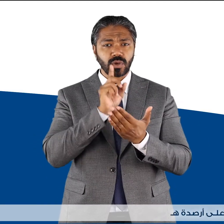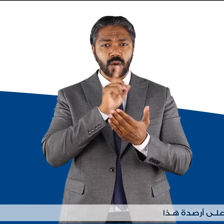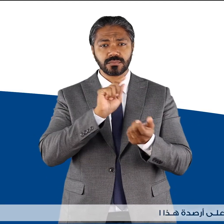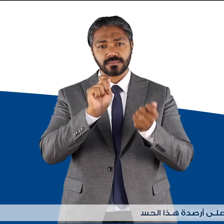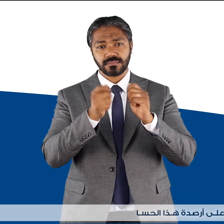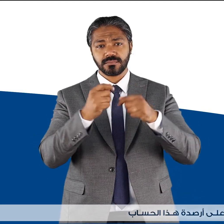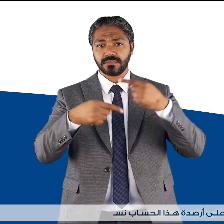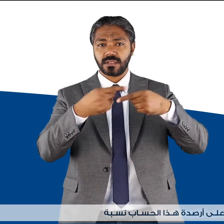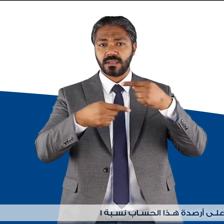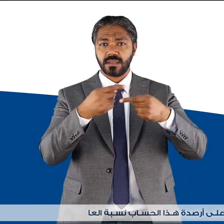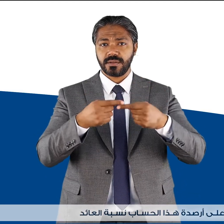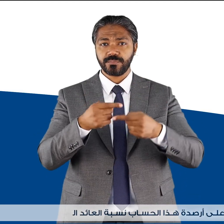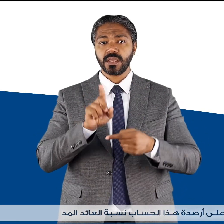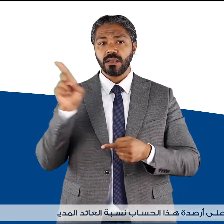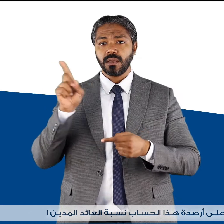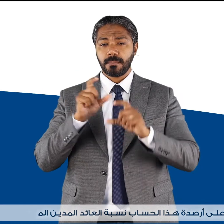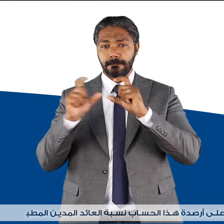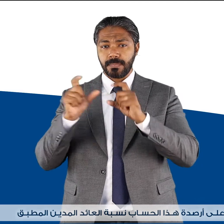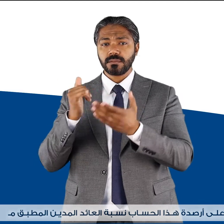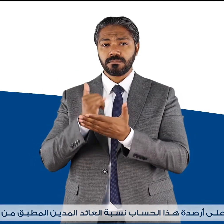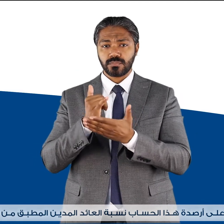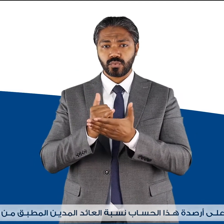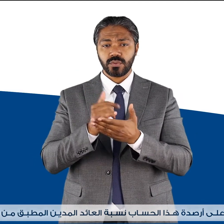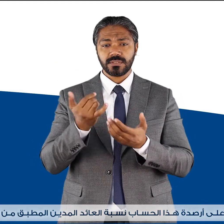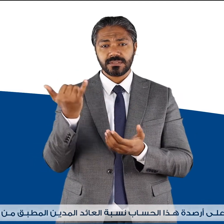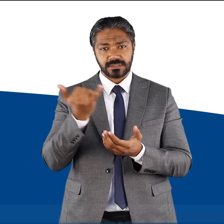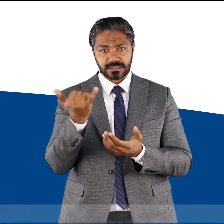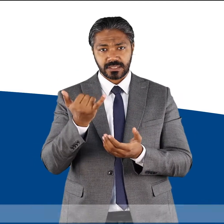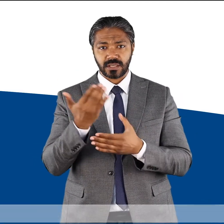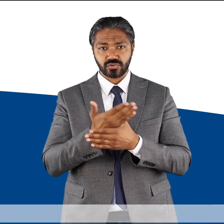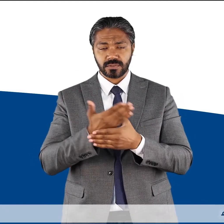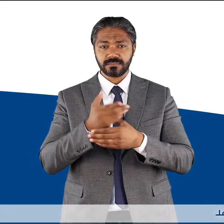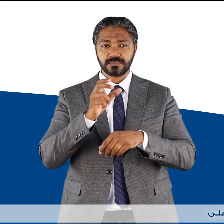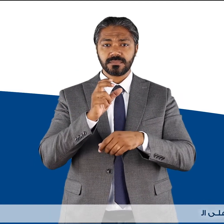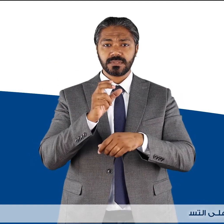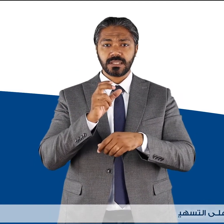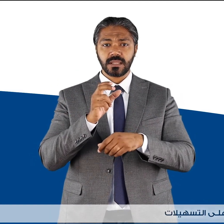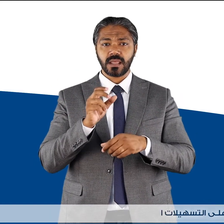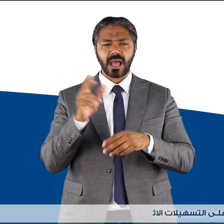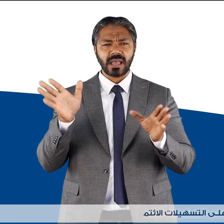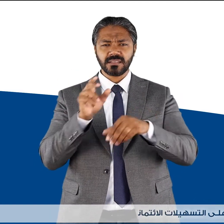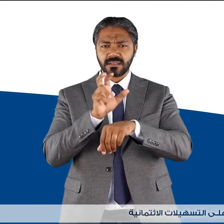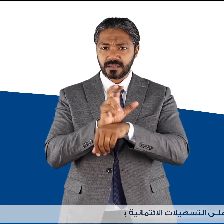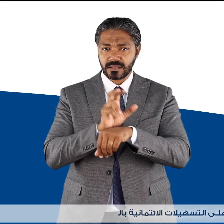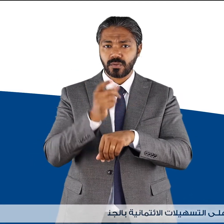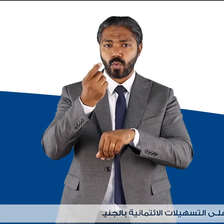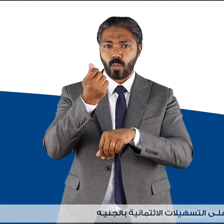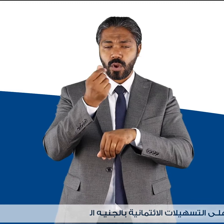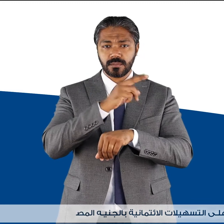هذا الحساب نسبة العائد المدين المطبق من البنك في حينه على التسهيلات الاعتمانية بالجنيه المصري